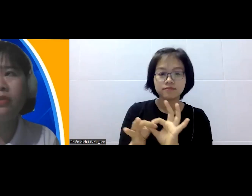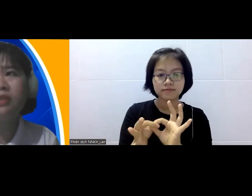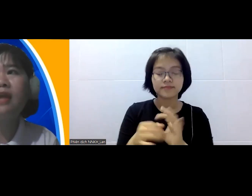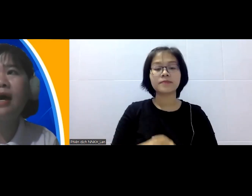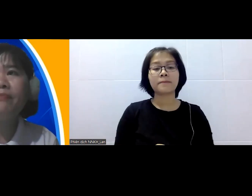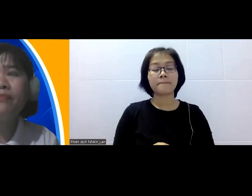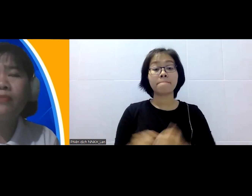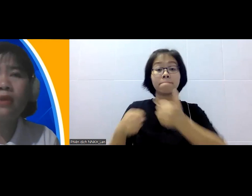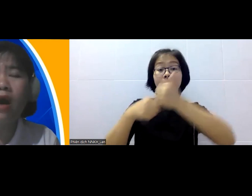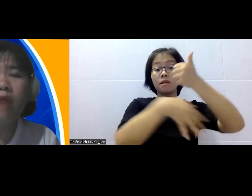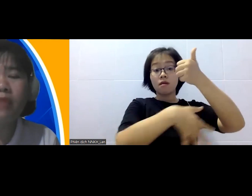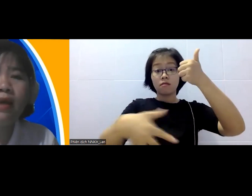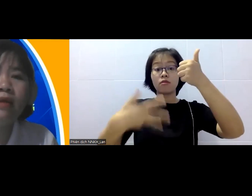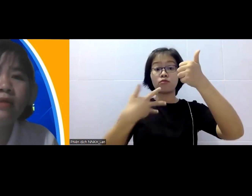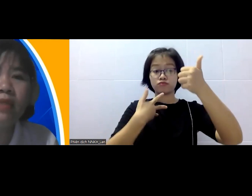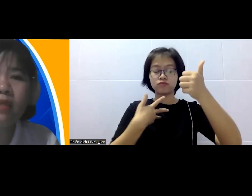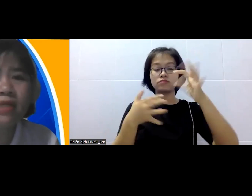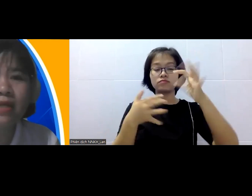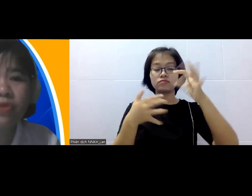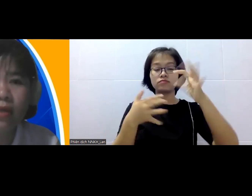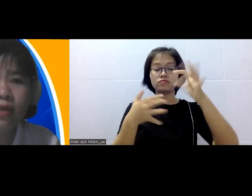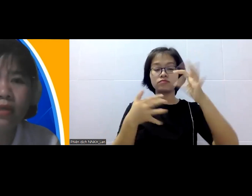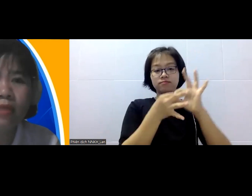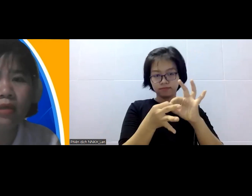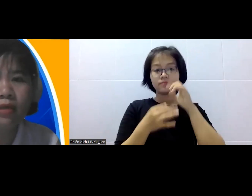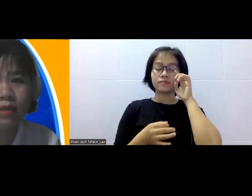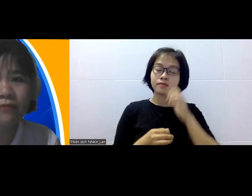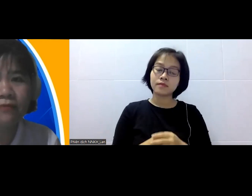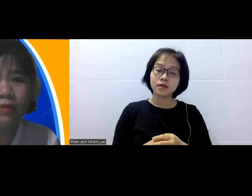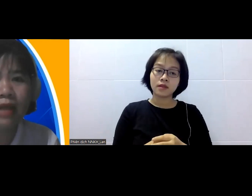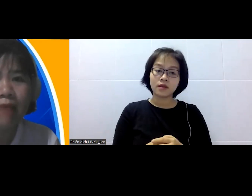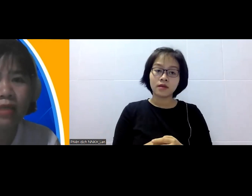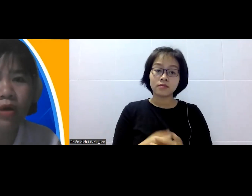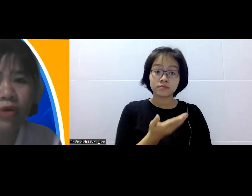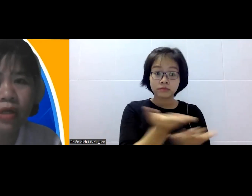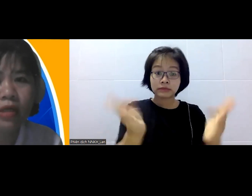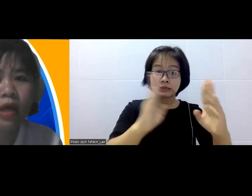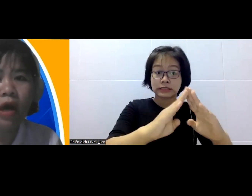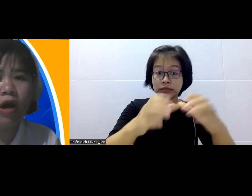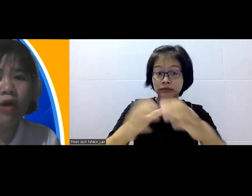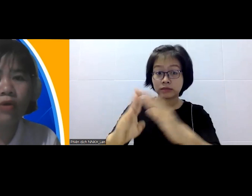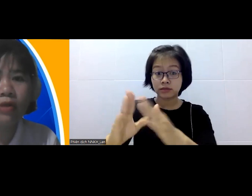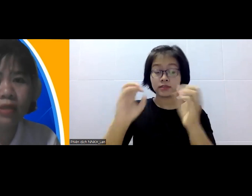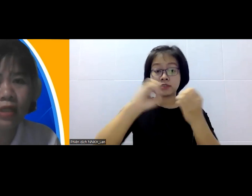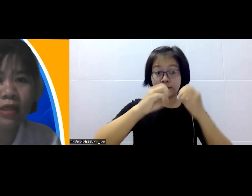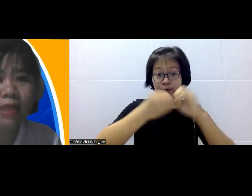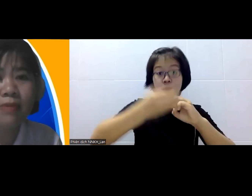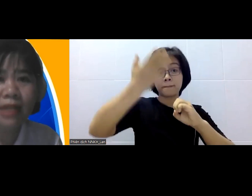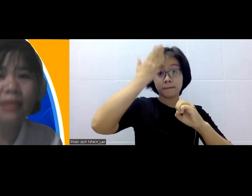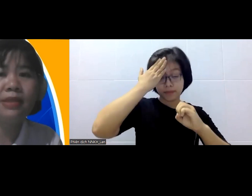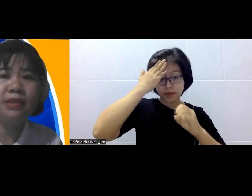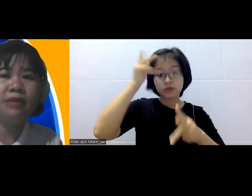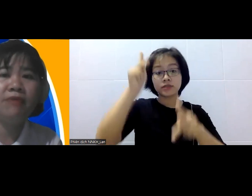ví dụ như là họ không chỉ là người viết chỉ biết sản xuất thì biết làm kinh tế hội gia đình họ còn có thể